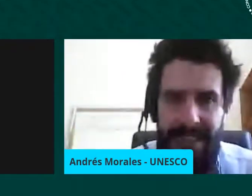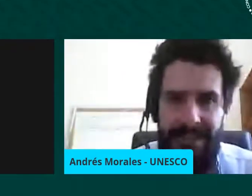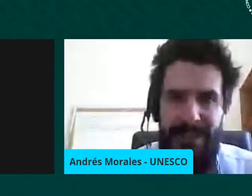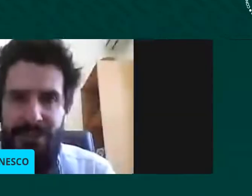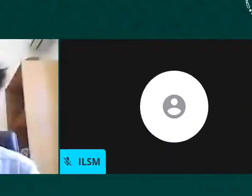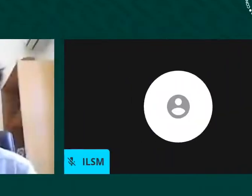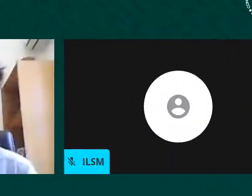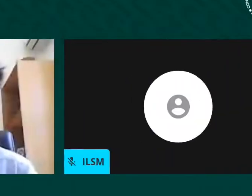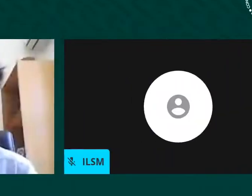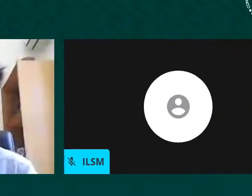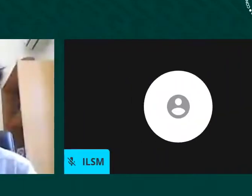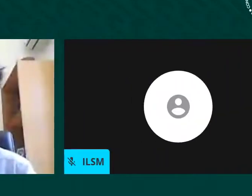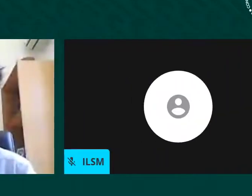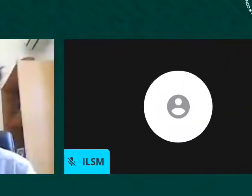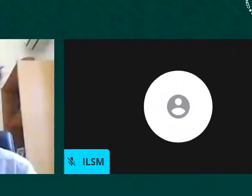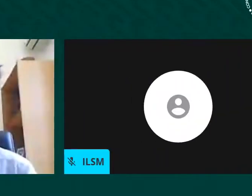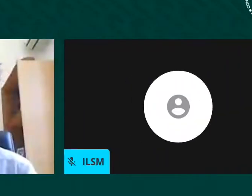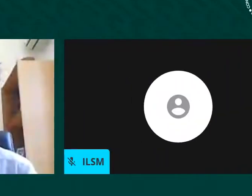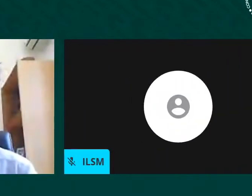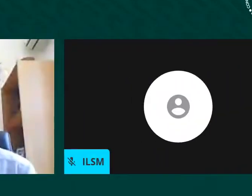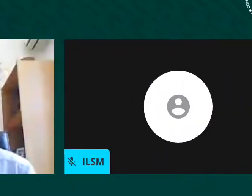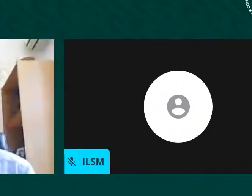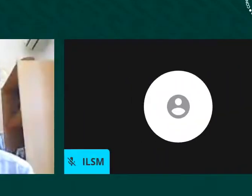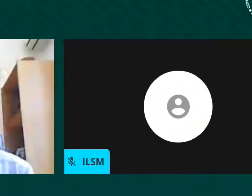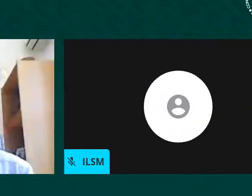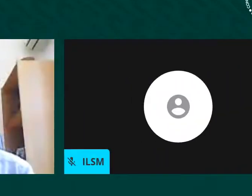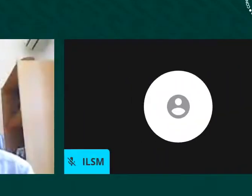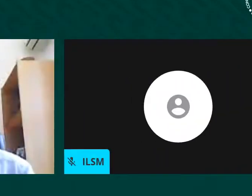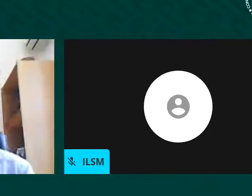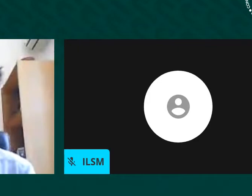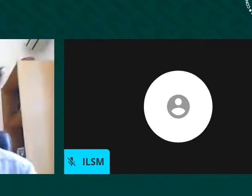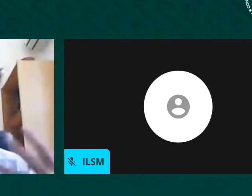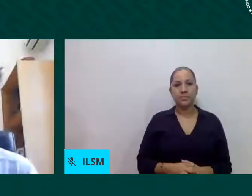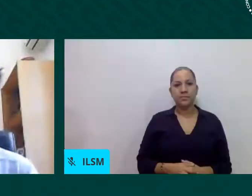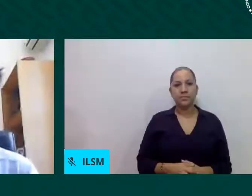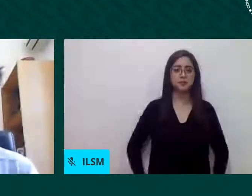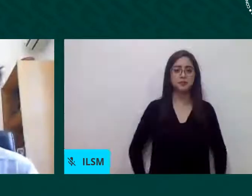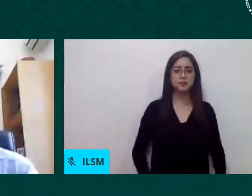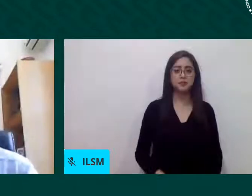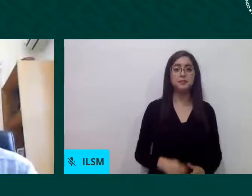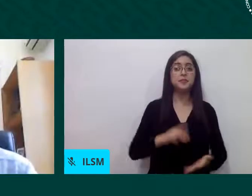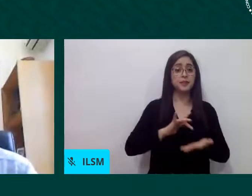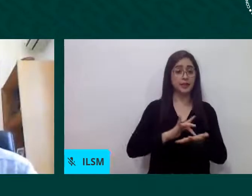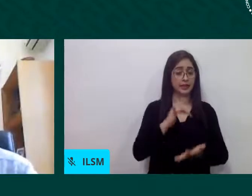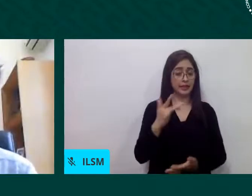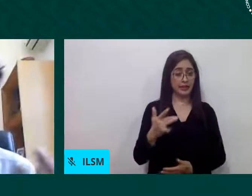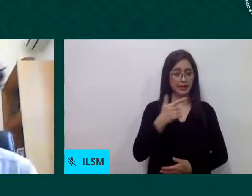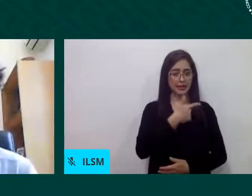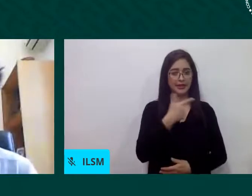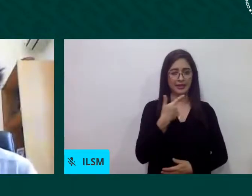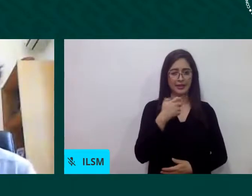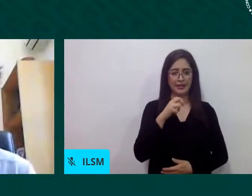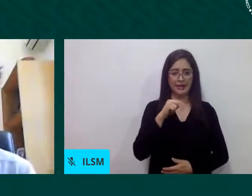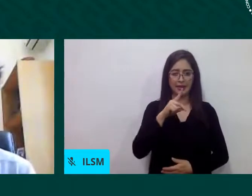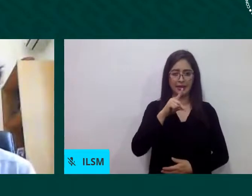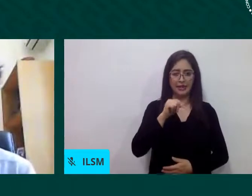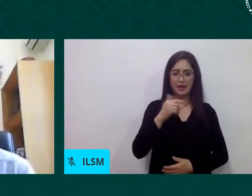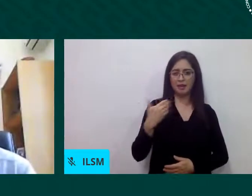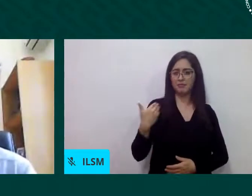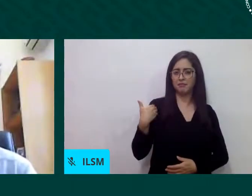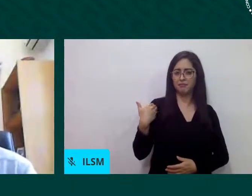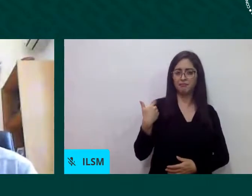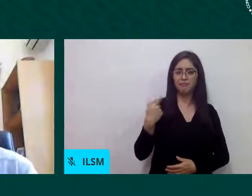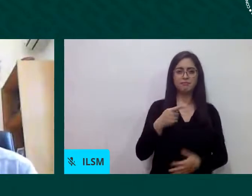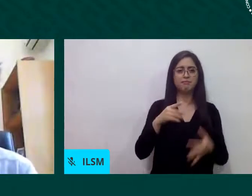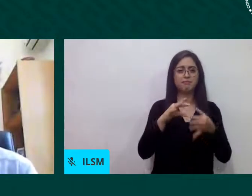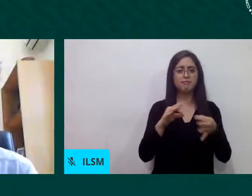México yo quisiera aprovechar esa mención que hizo Geraldina sobre el tema de de estigmatización y